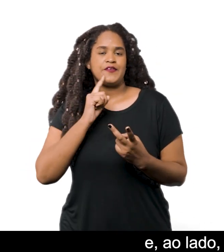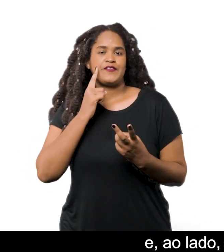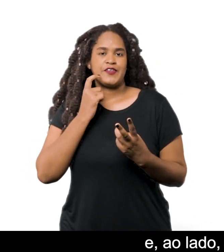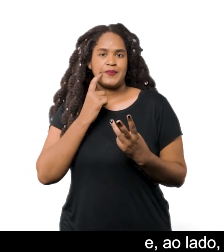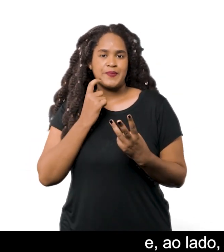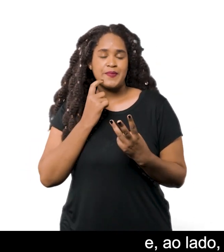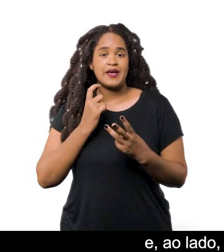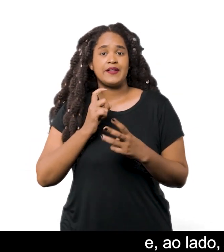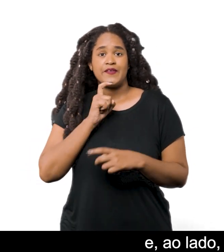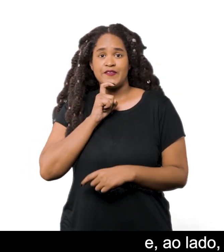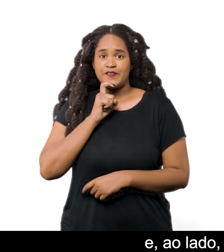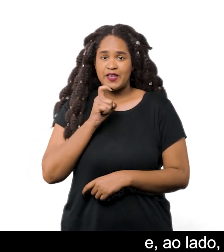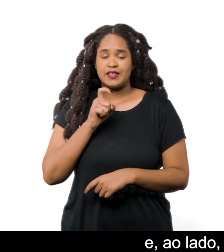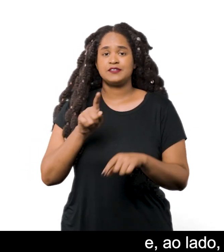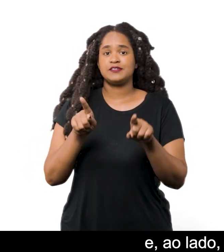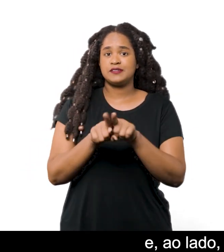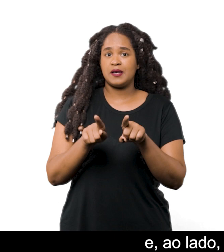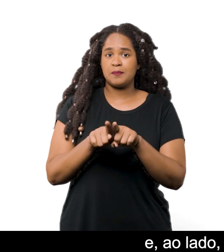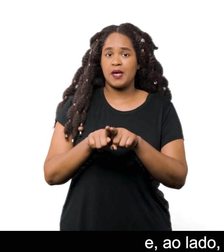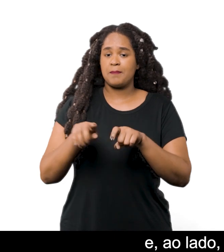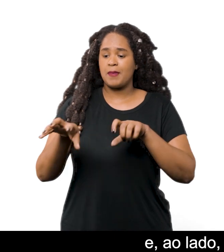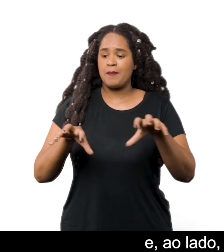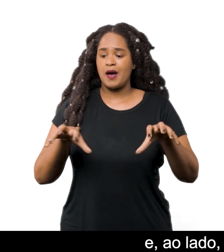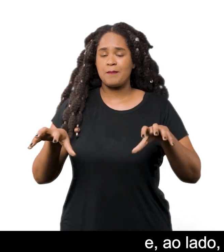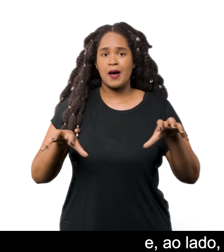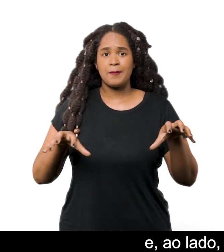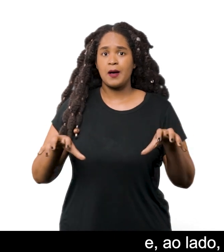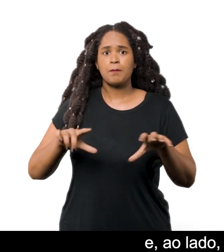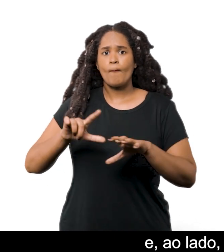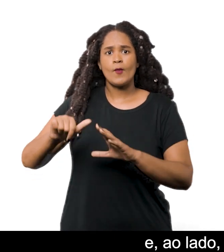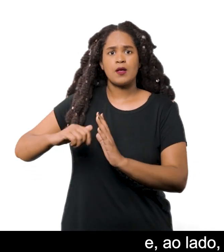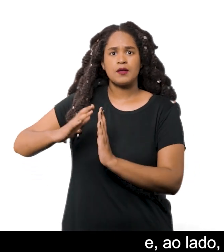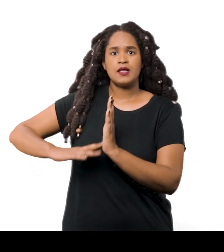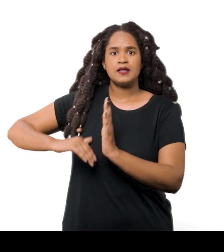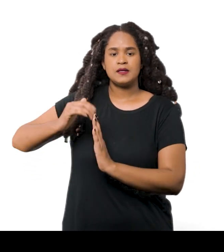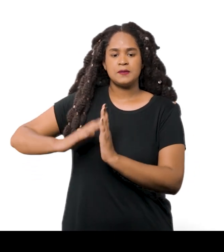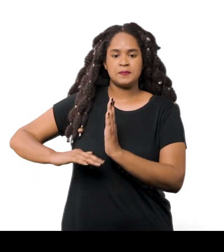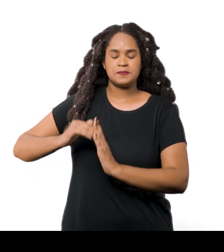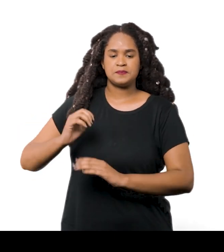E ao lado, amostras de lã crua, sem nenhum tingimento